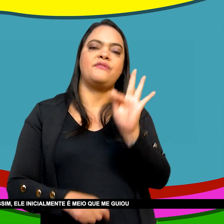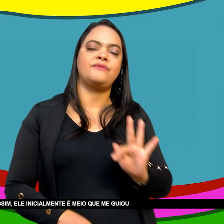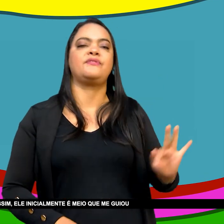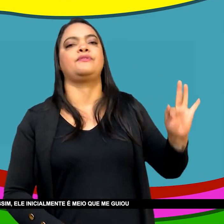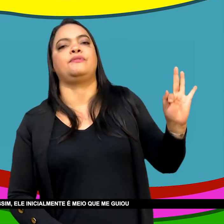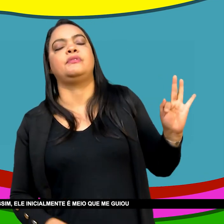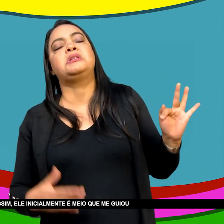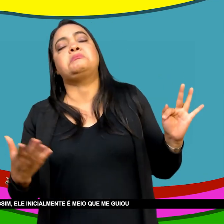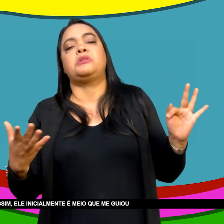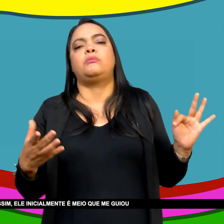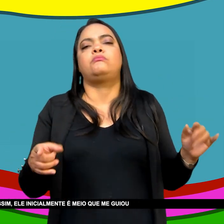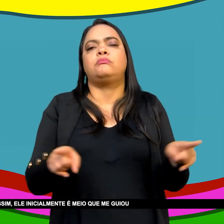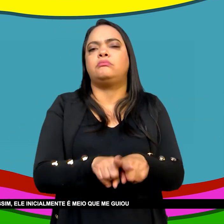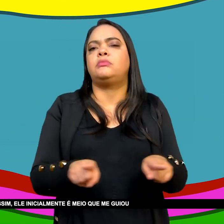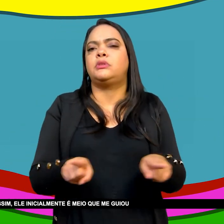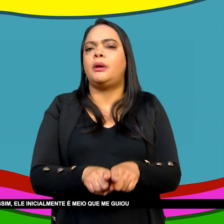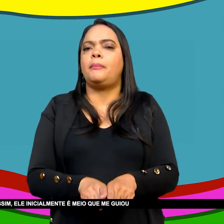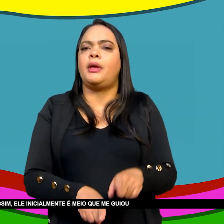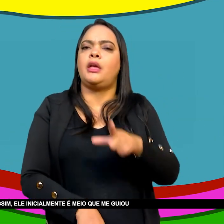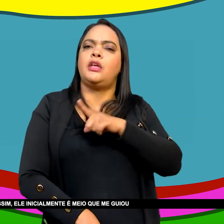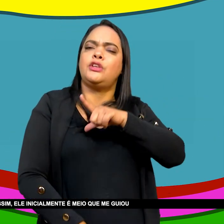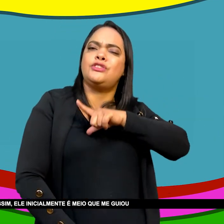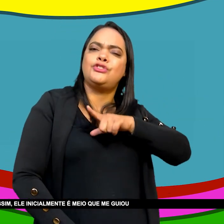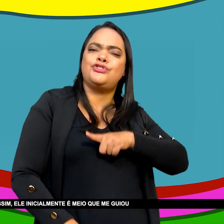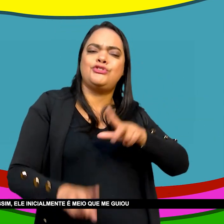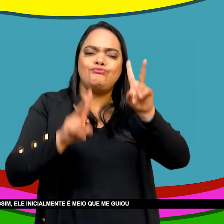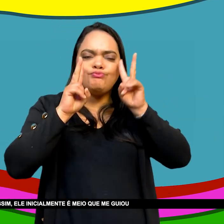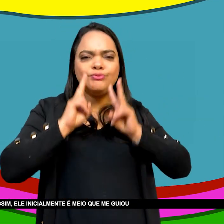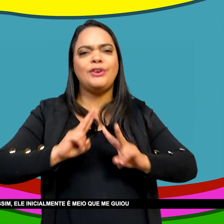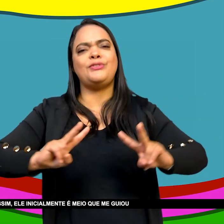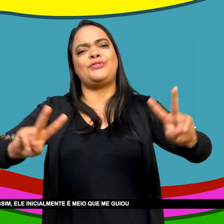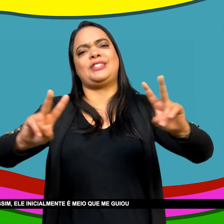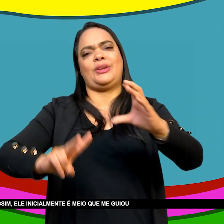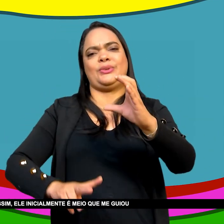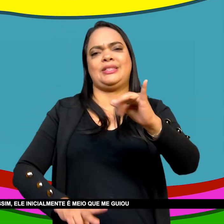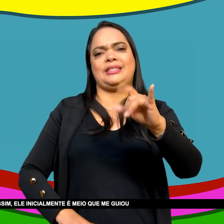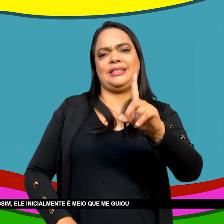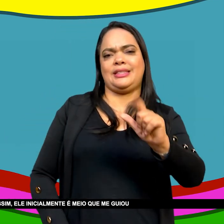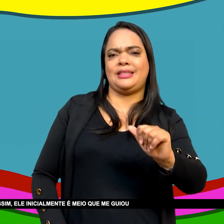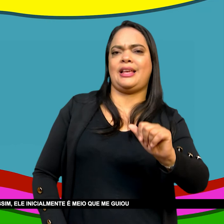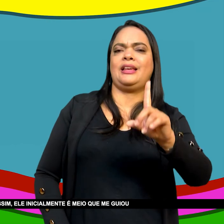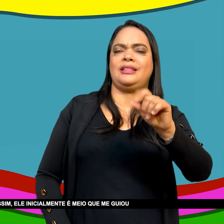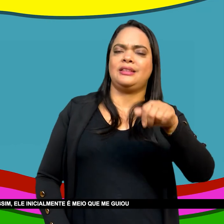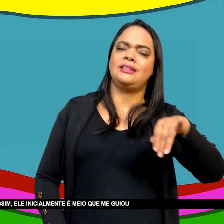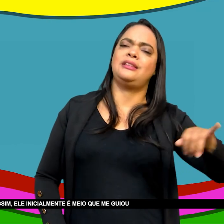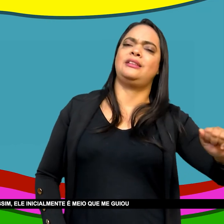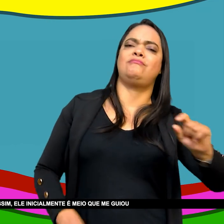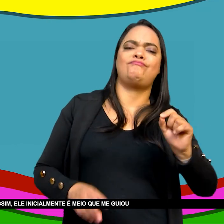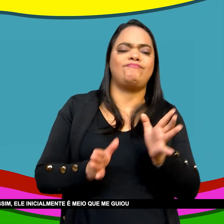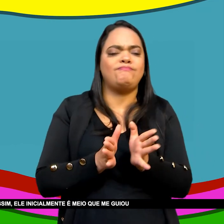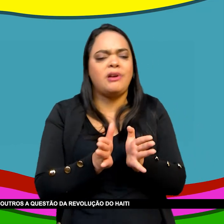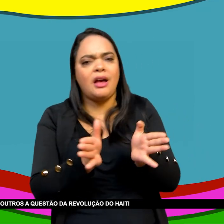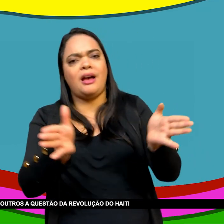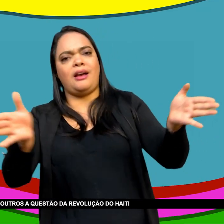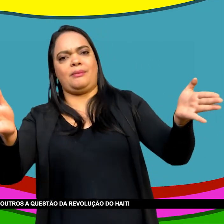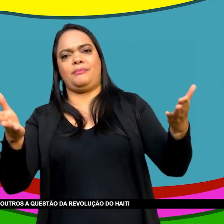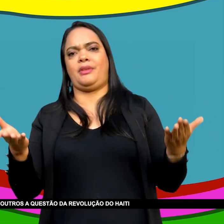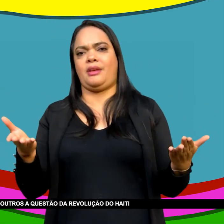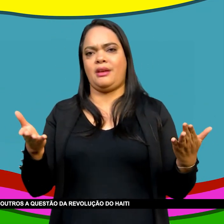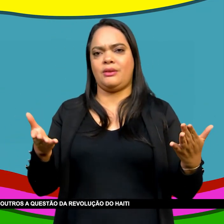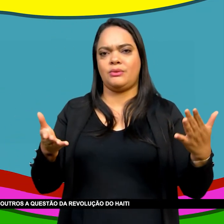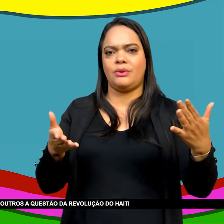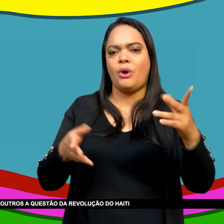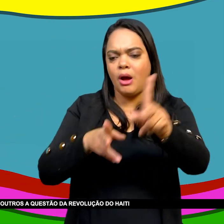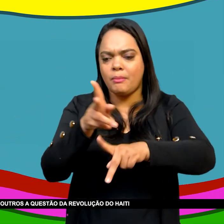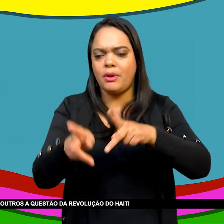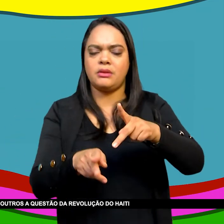Quando era estudante De graduação Em 18 anos Então até hoje Assim Ele inicialmente É meio que Me guiou Nesses caminhos